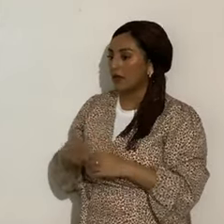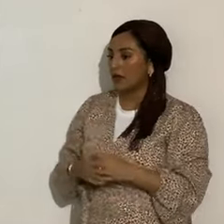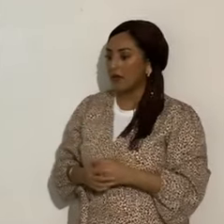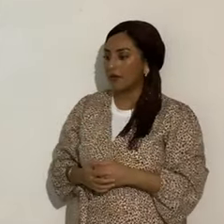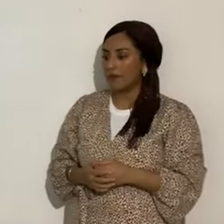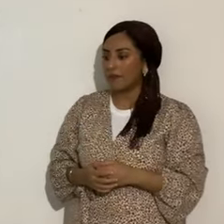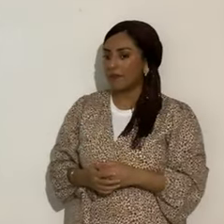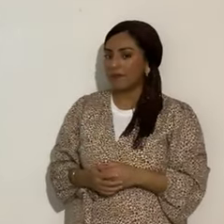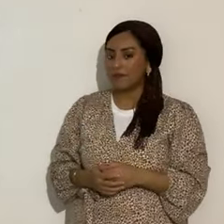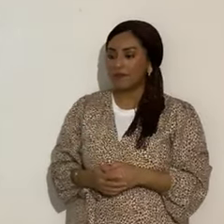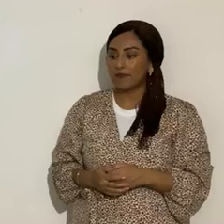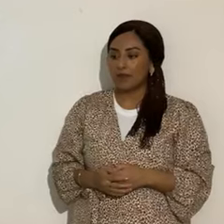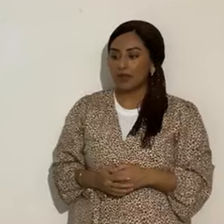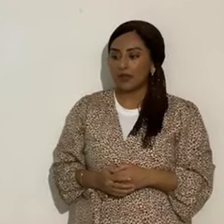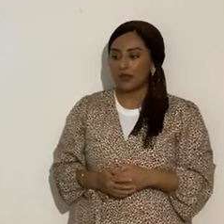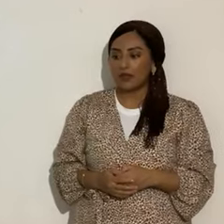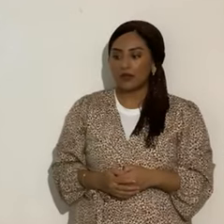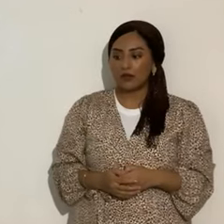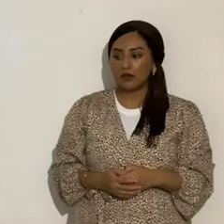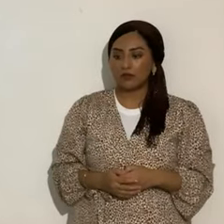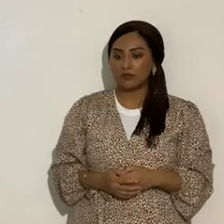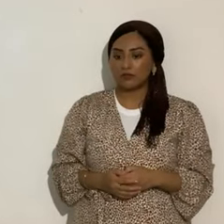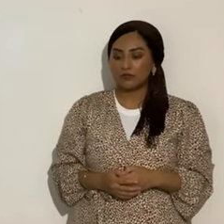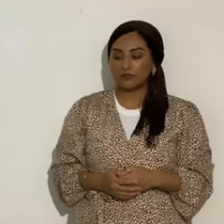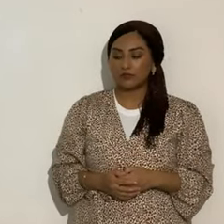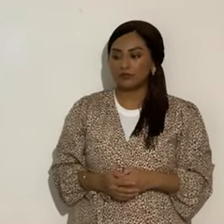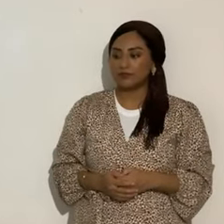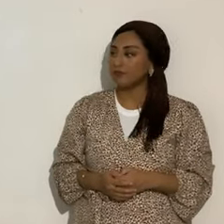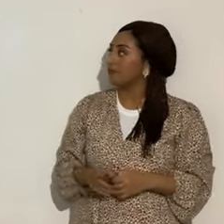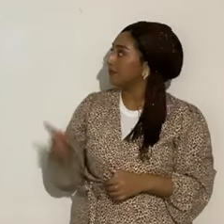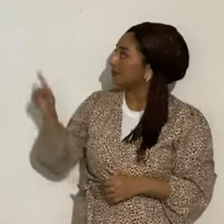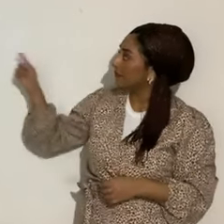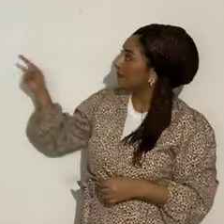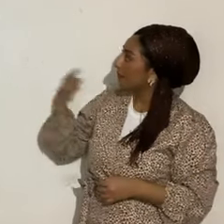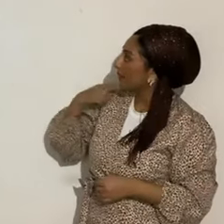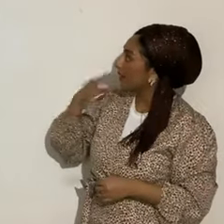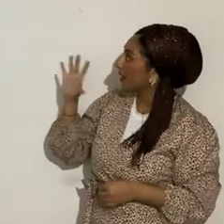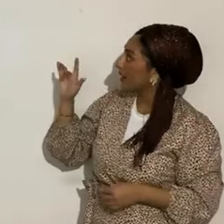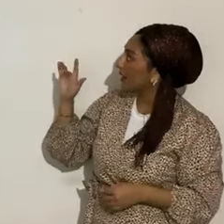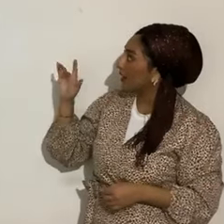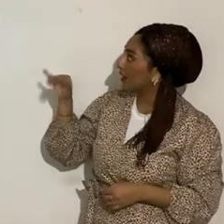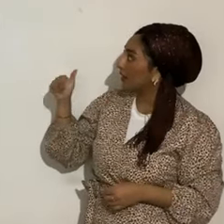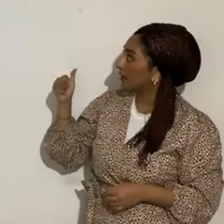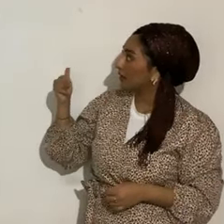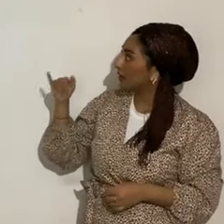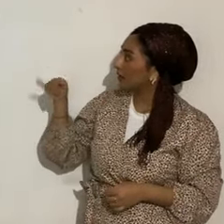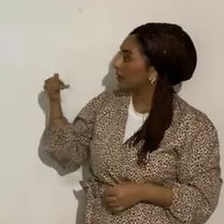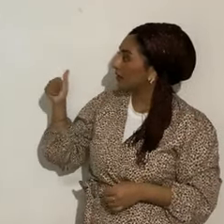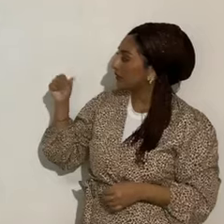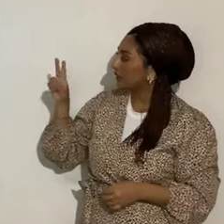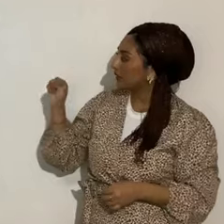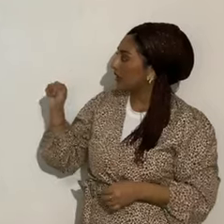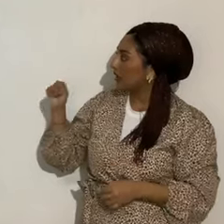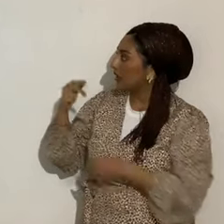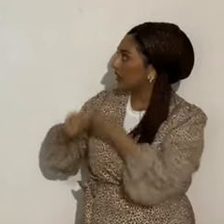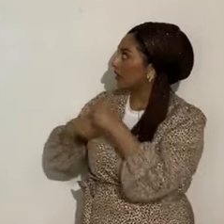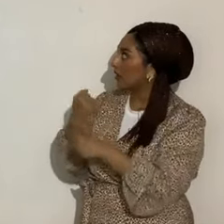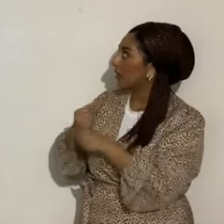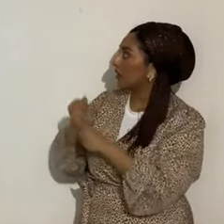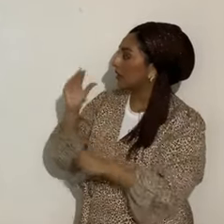Perfecto, saquen la fotografía, hermanos, ahí te marca 25 de enero del año 66, después